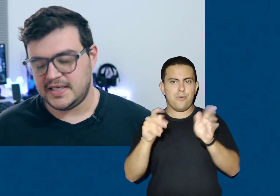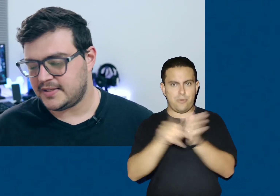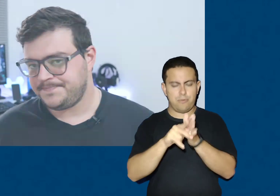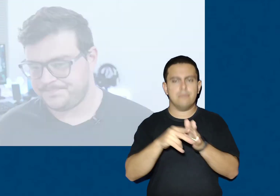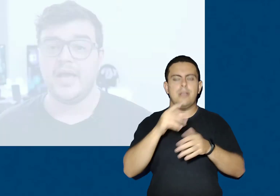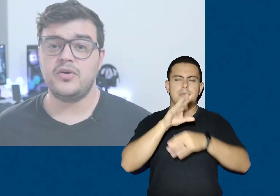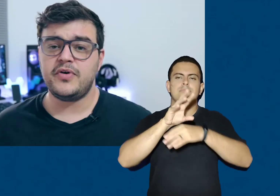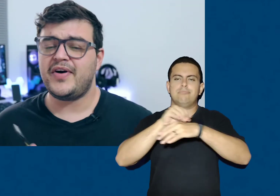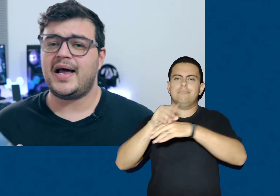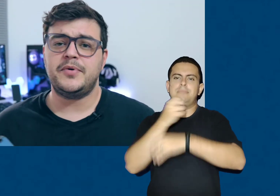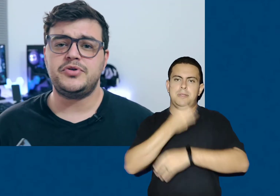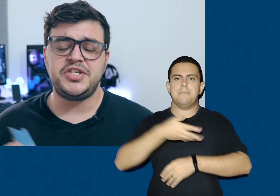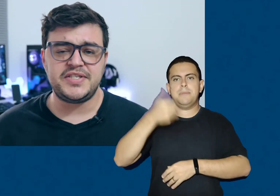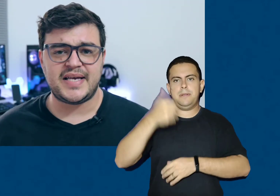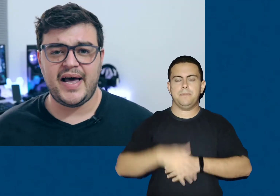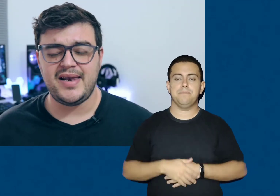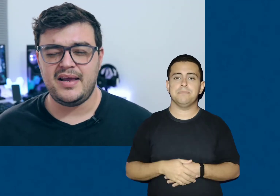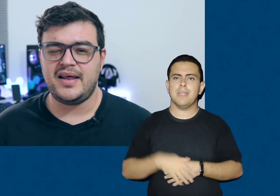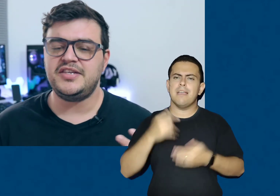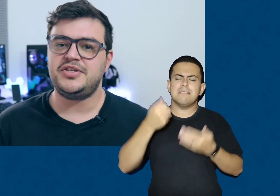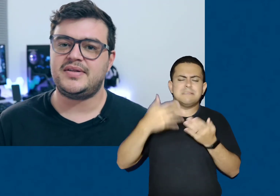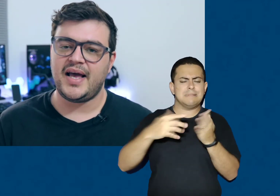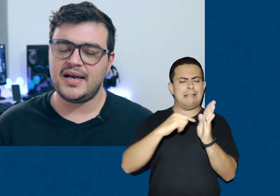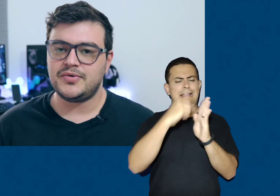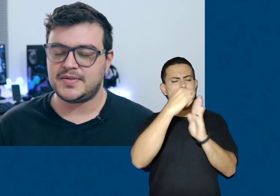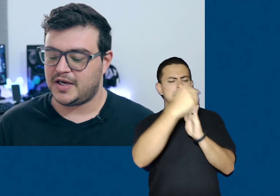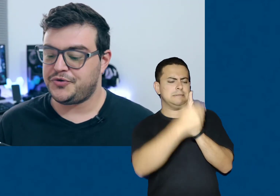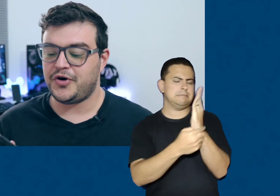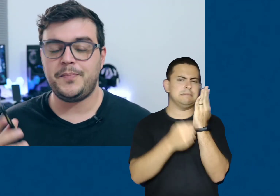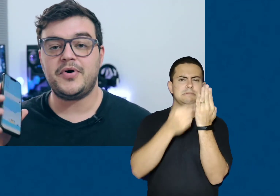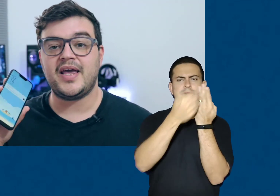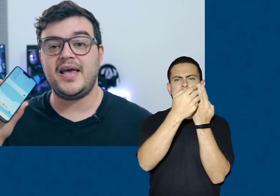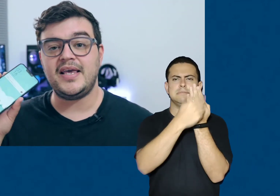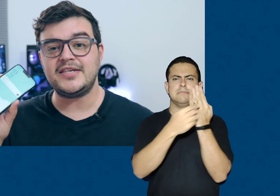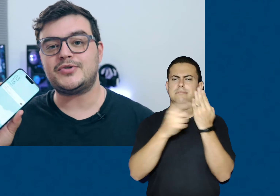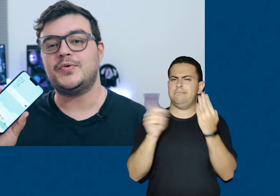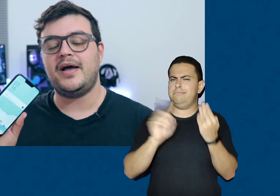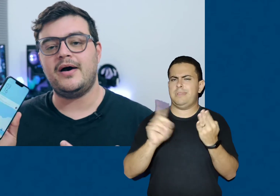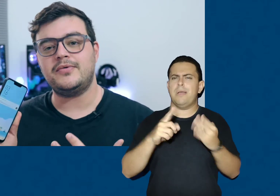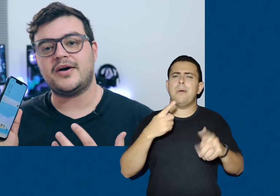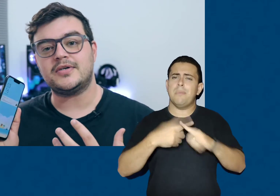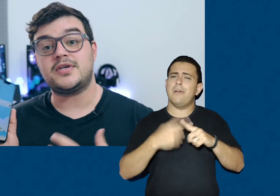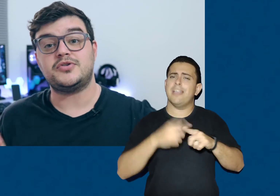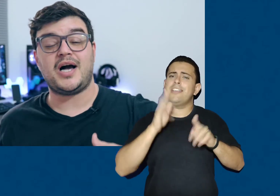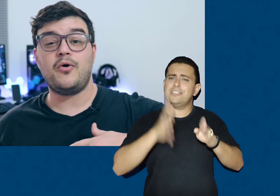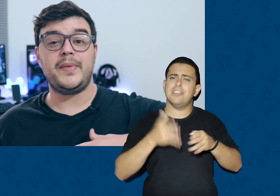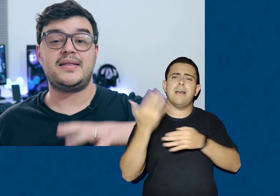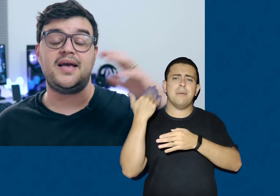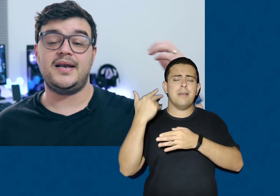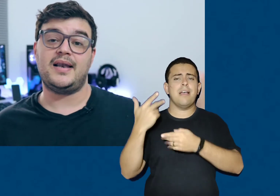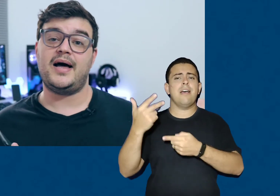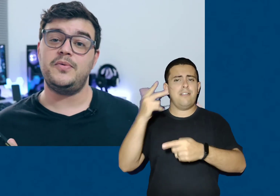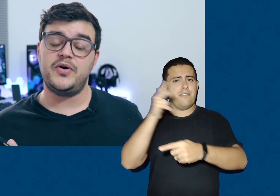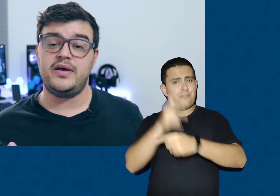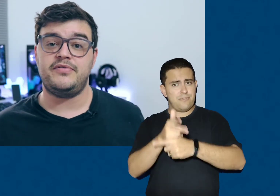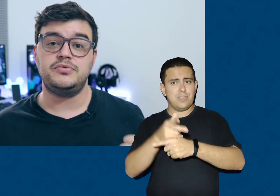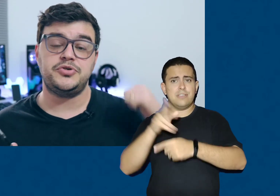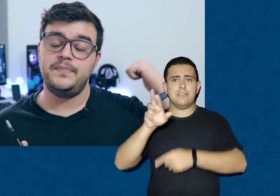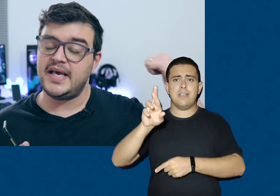beleza? Eu não vou falar muito de design e nem de tela do smartphone, porque isso é um negócio que eu já comentei lá no meu review de um